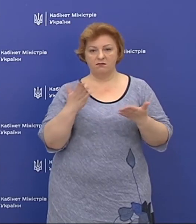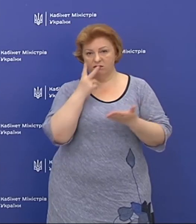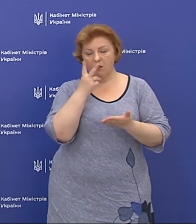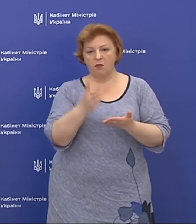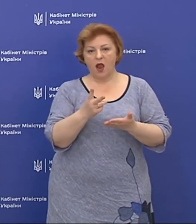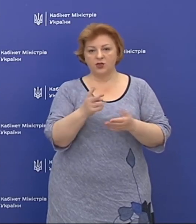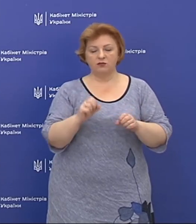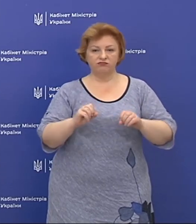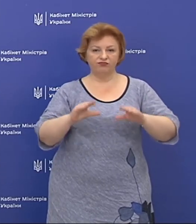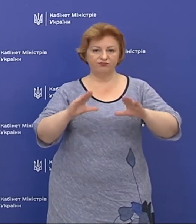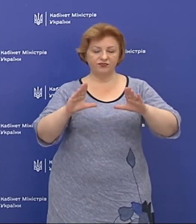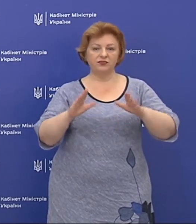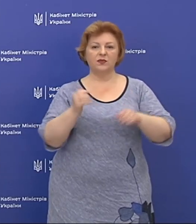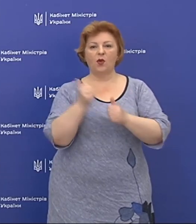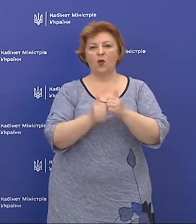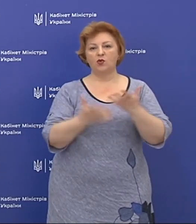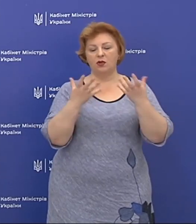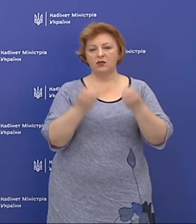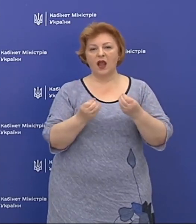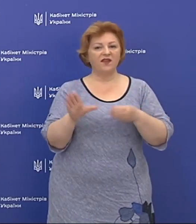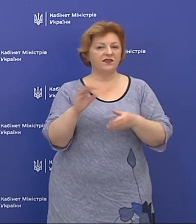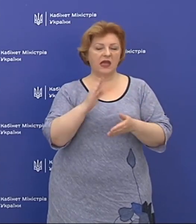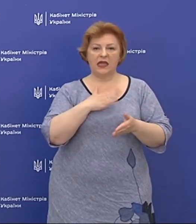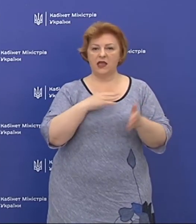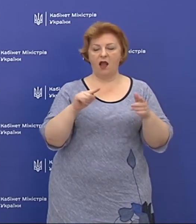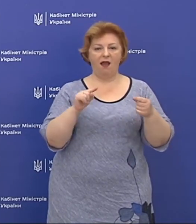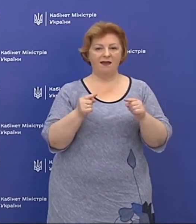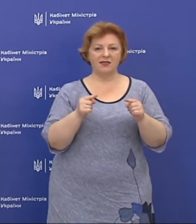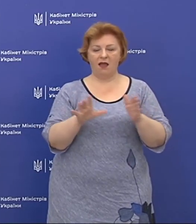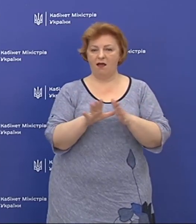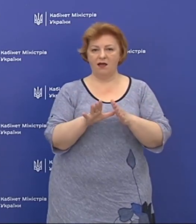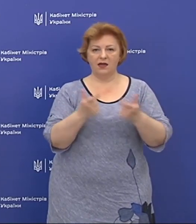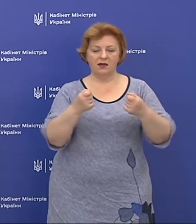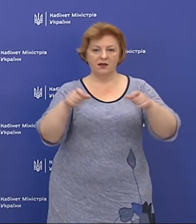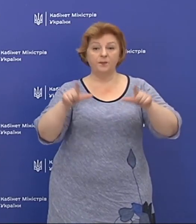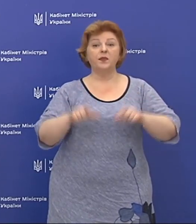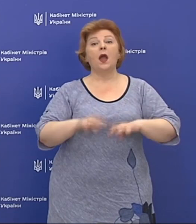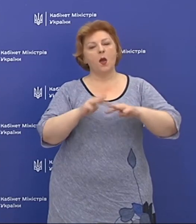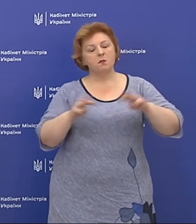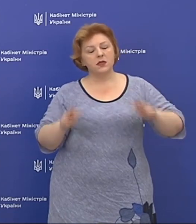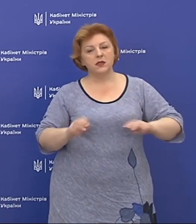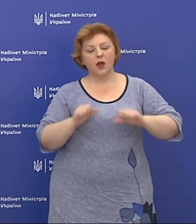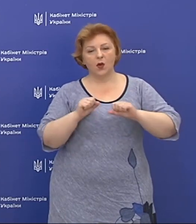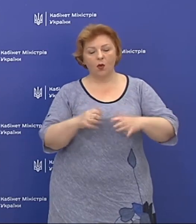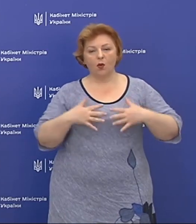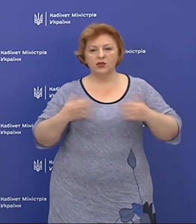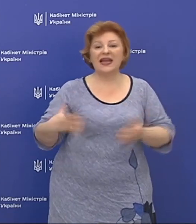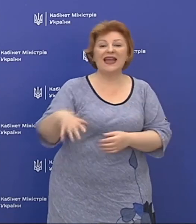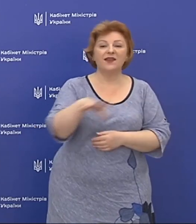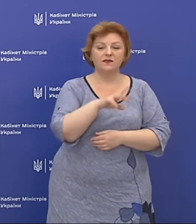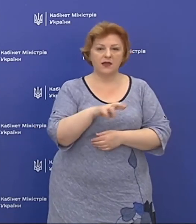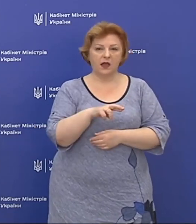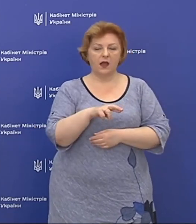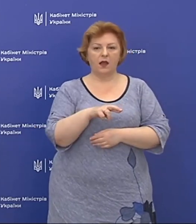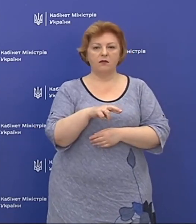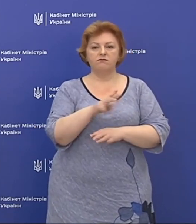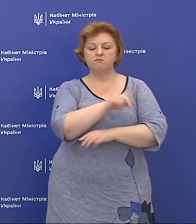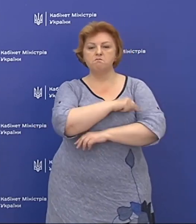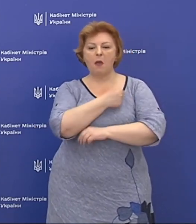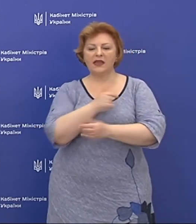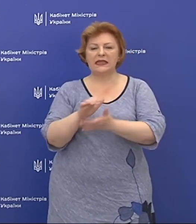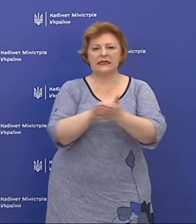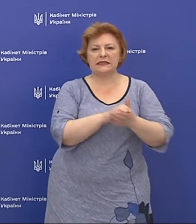кожного дня, тобто всі наші антирепорти. В свою чергу Міністерство охорони здоров'я і вся медична спільнота,